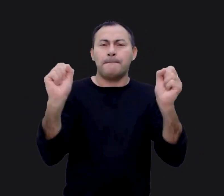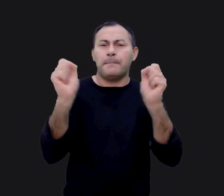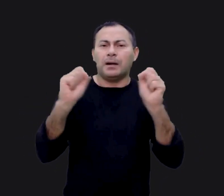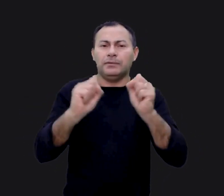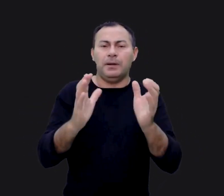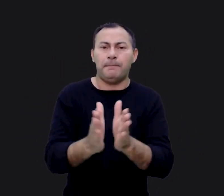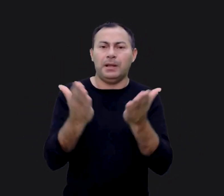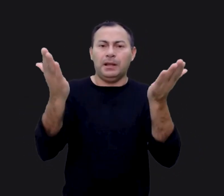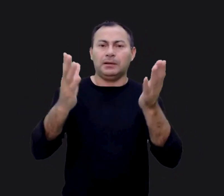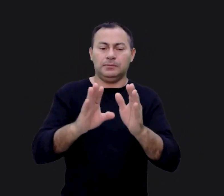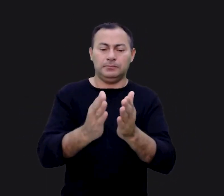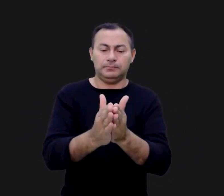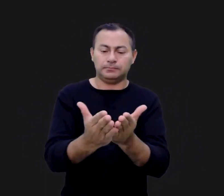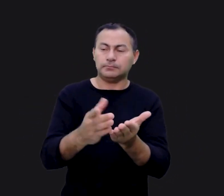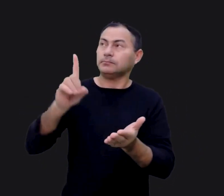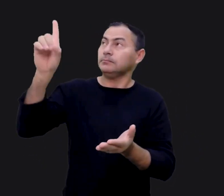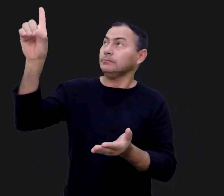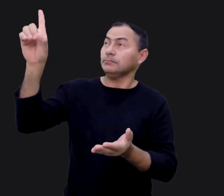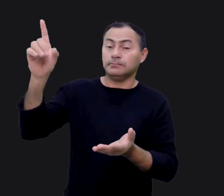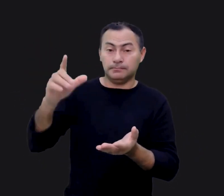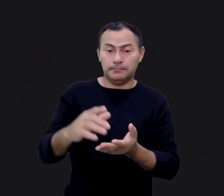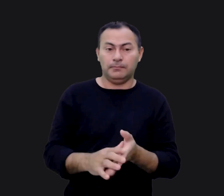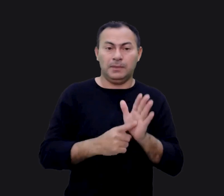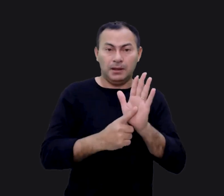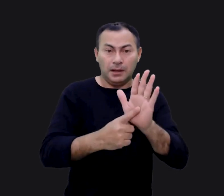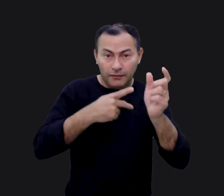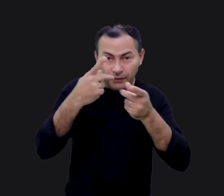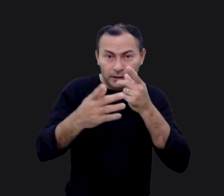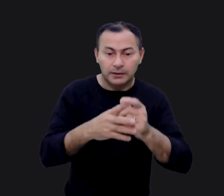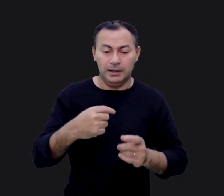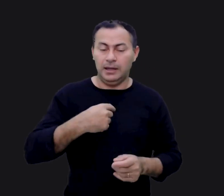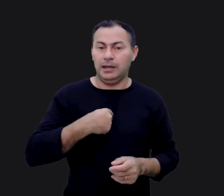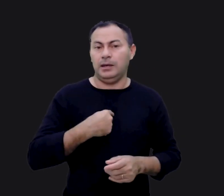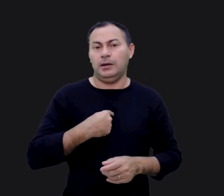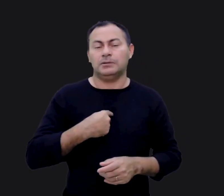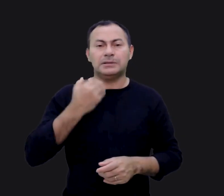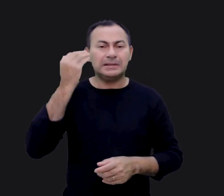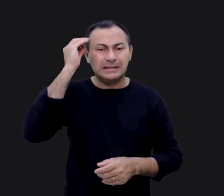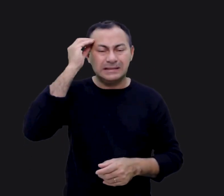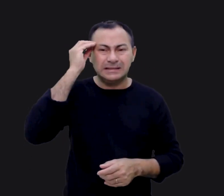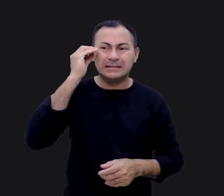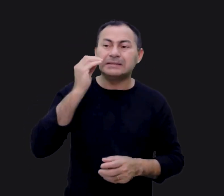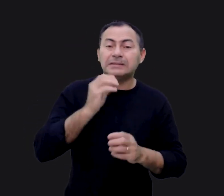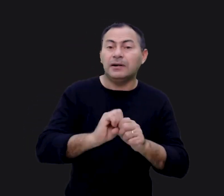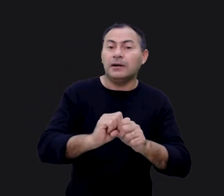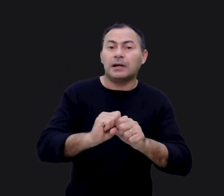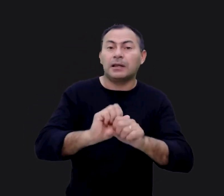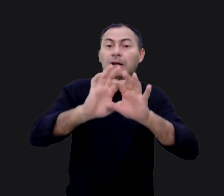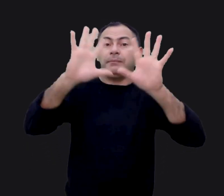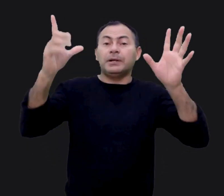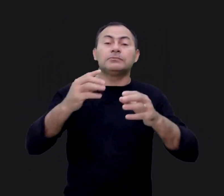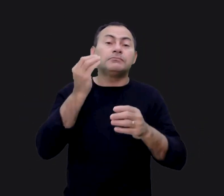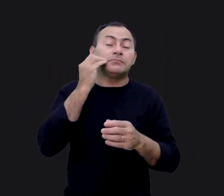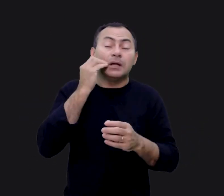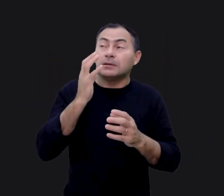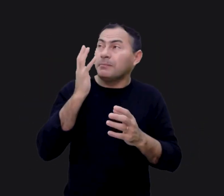maravilhoso milagre que a Bíblia registra. Eu não acho que entendemos claramente ou apreciamos como deveríamos esse